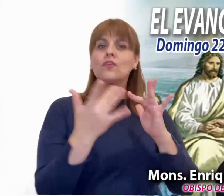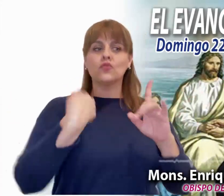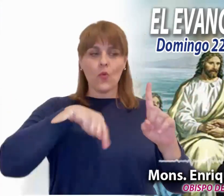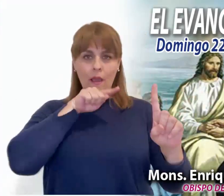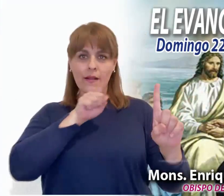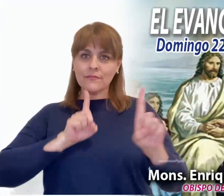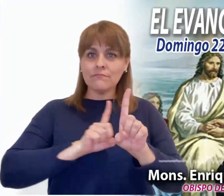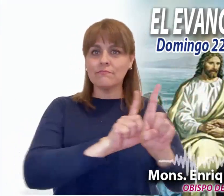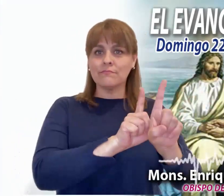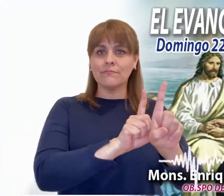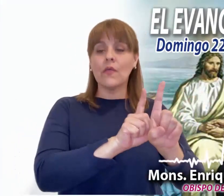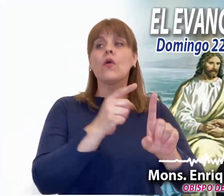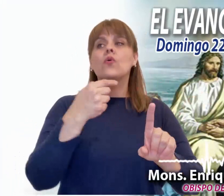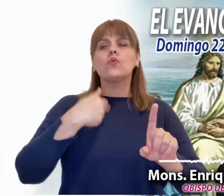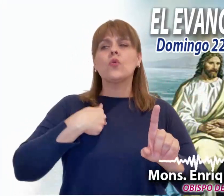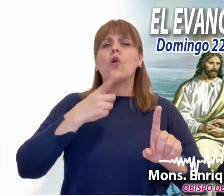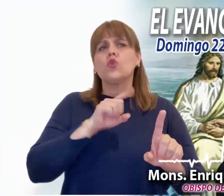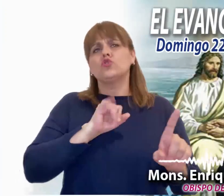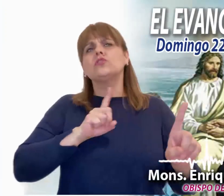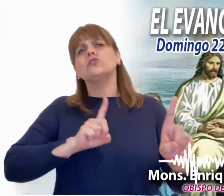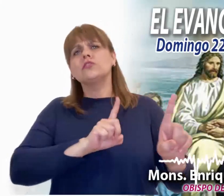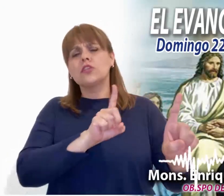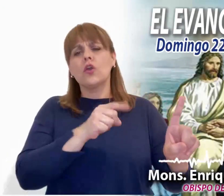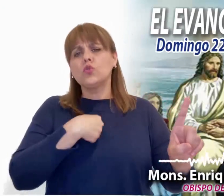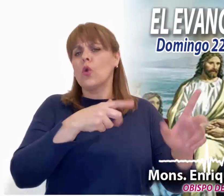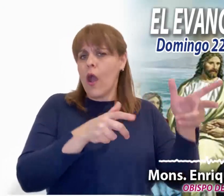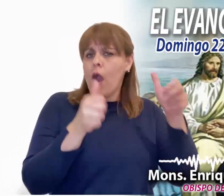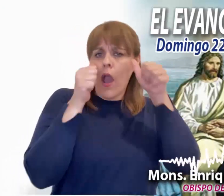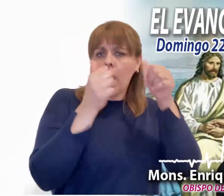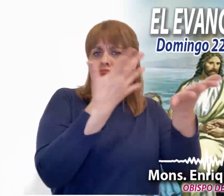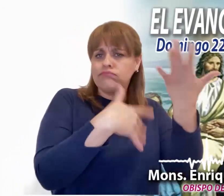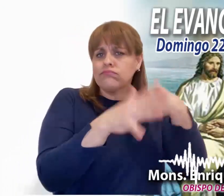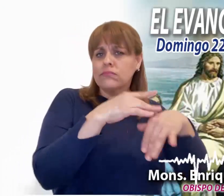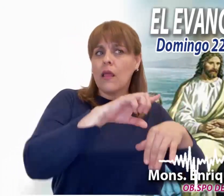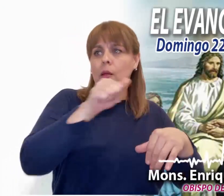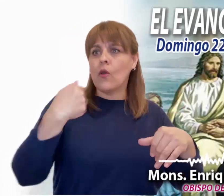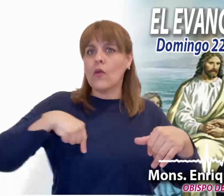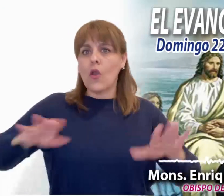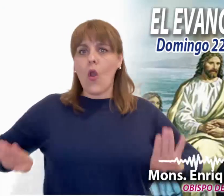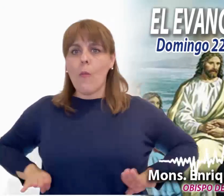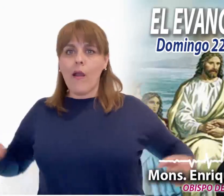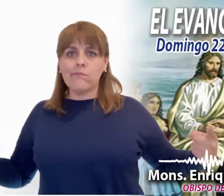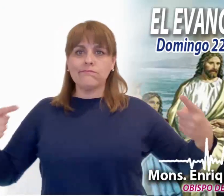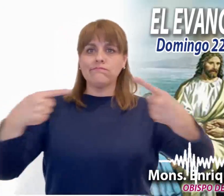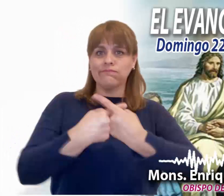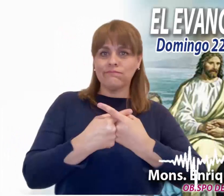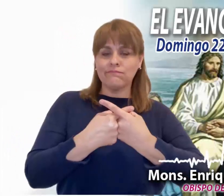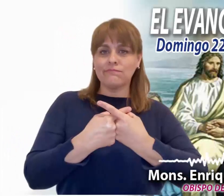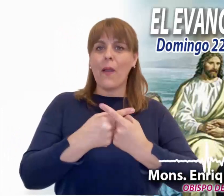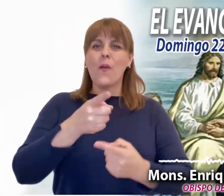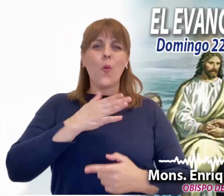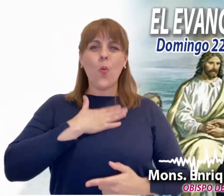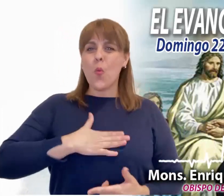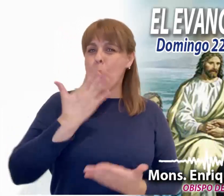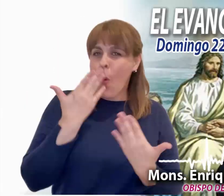No se puede decir que lo seguimos y que escuchamos con palabra si después obramos en su contra, si convivimos con la